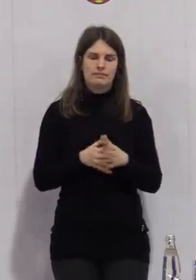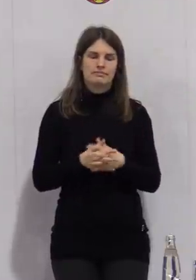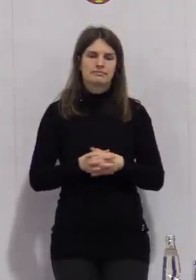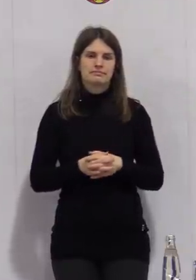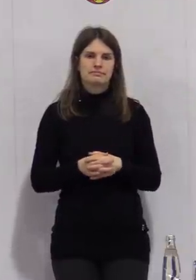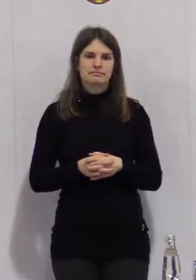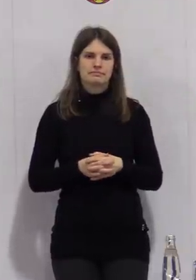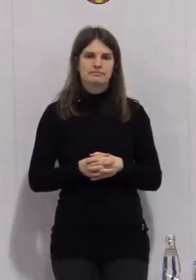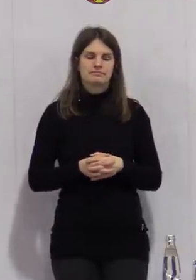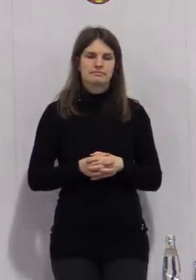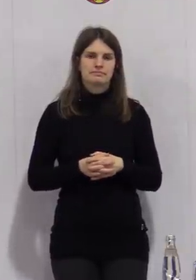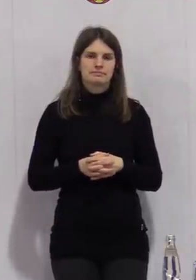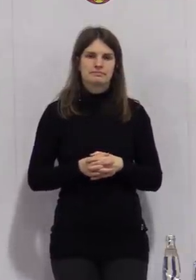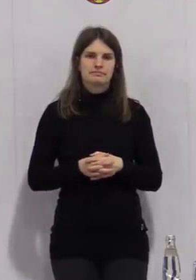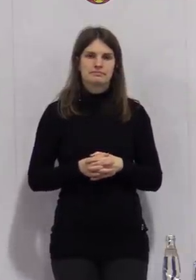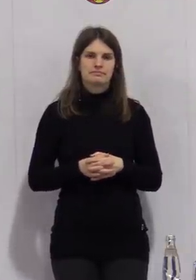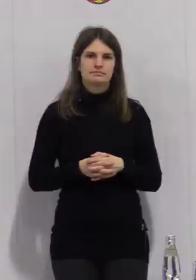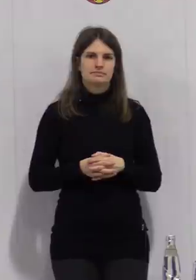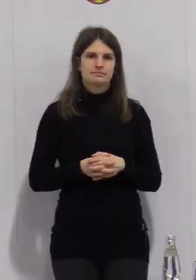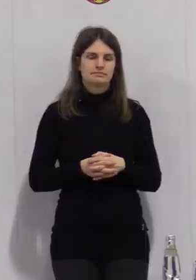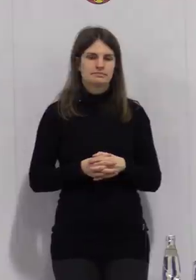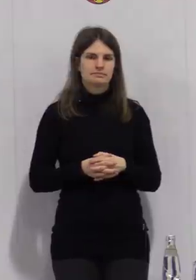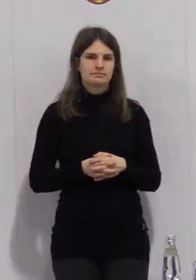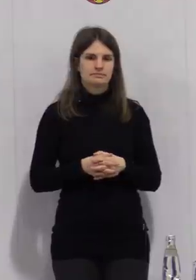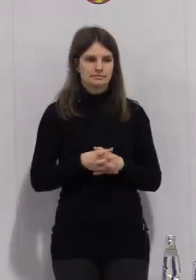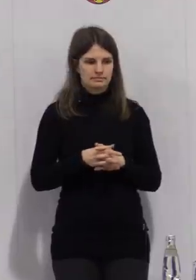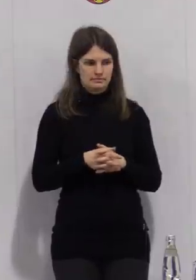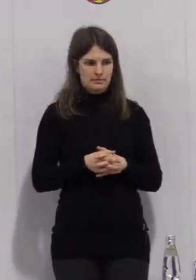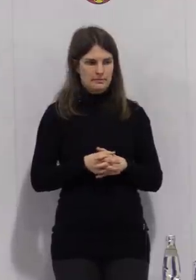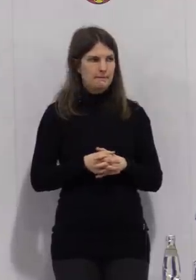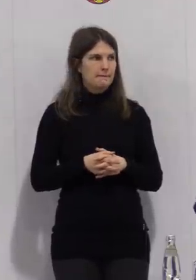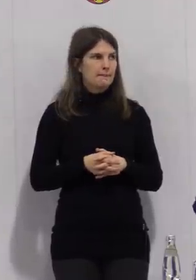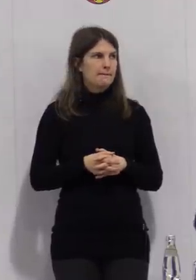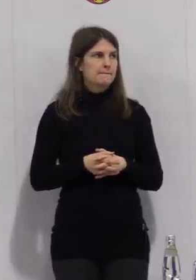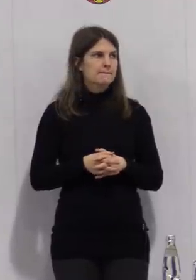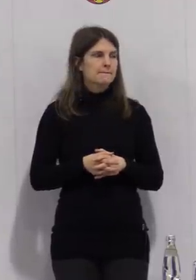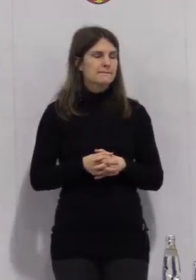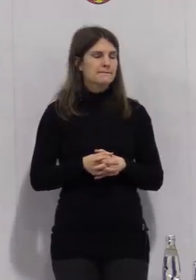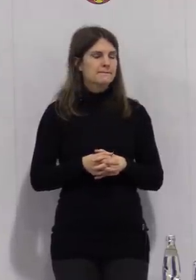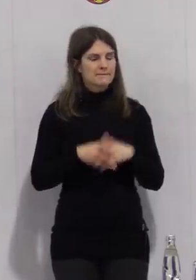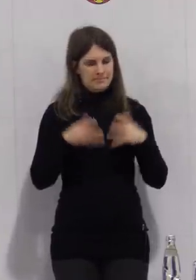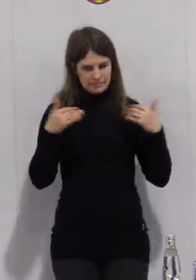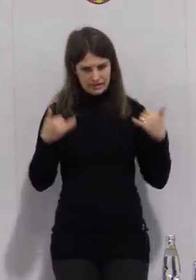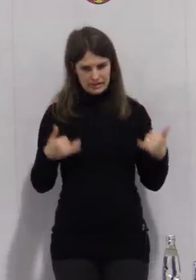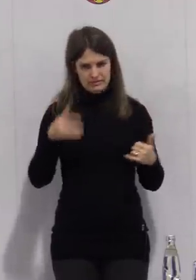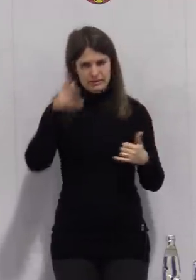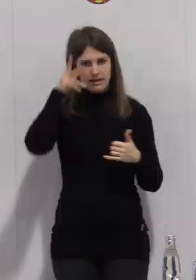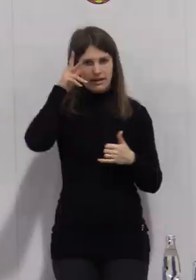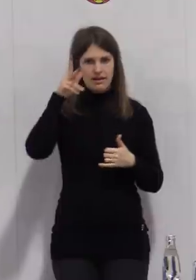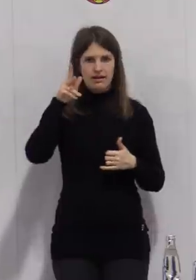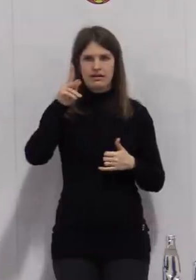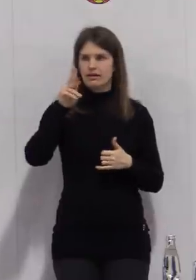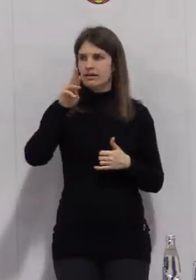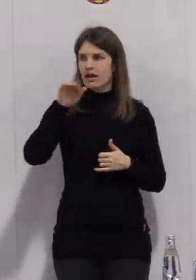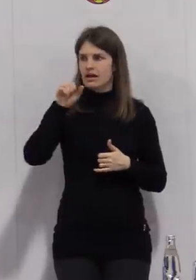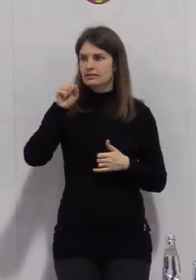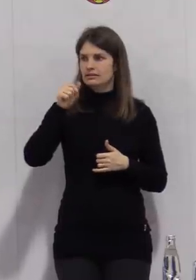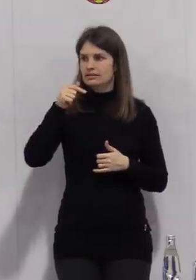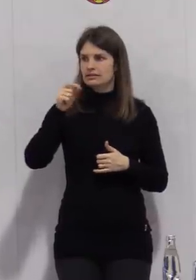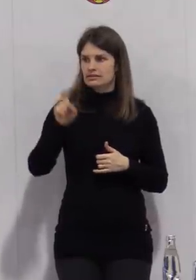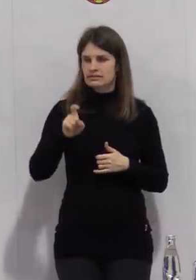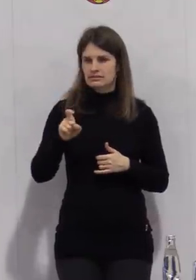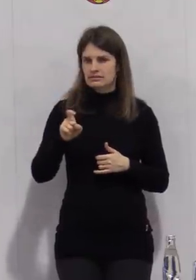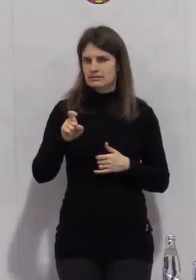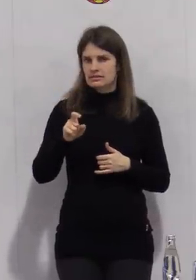ist beeindruckend. Danke schön. So, dann bitte ich Herrn Platz, dessen Bild ich nicht sehe, ihn mir